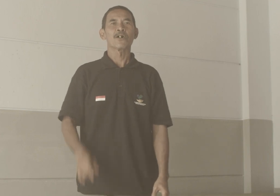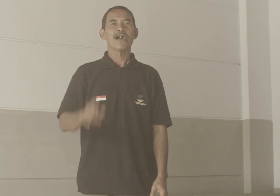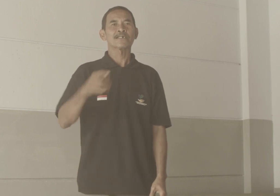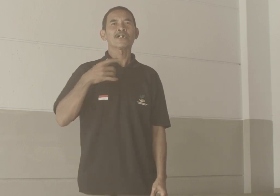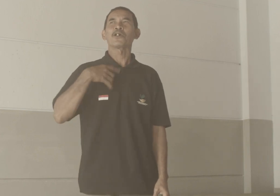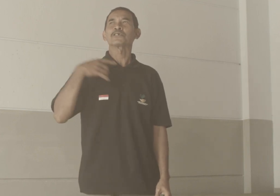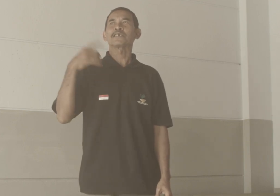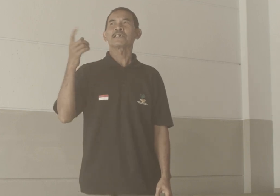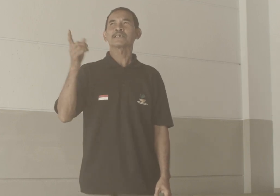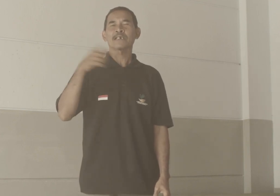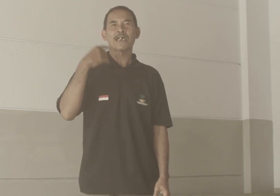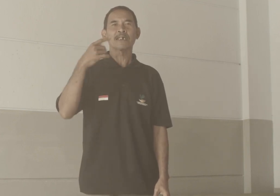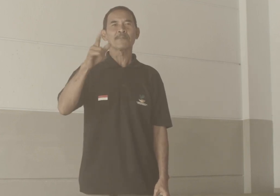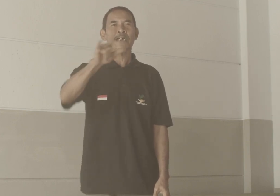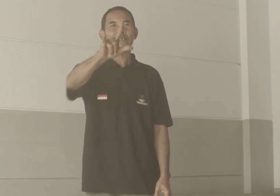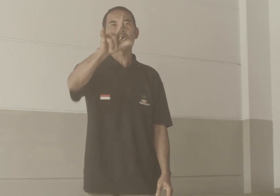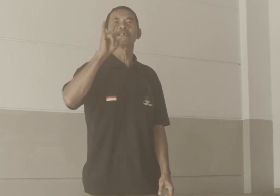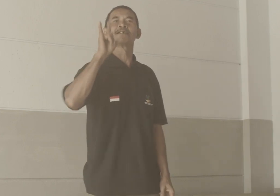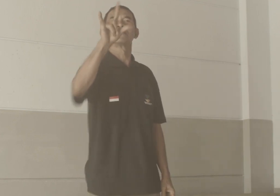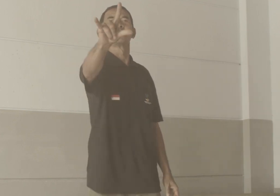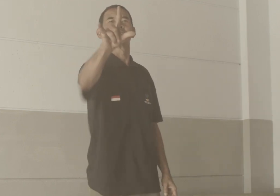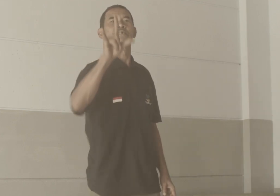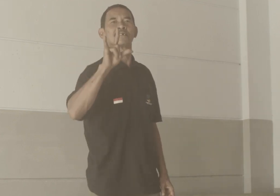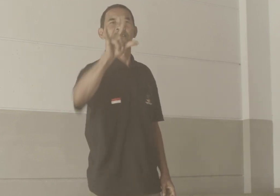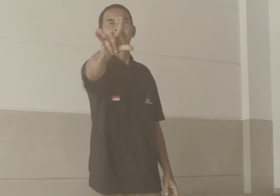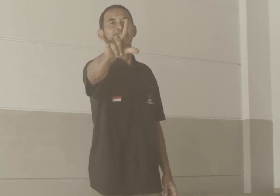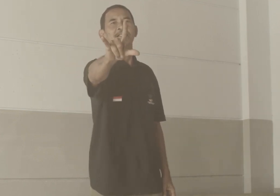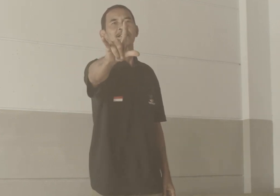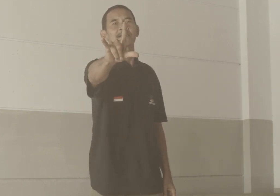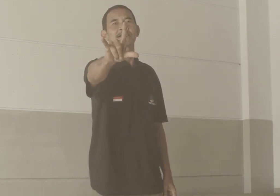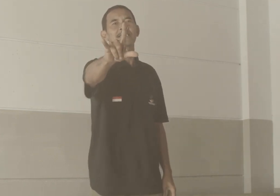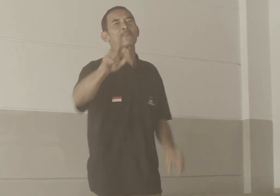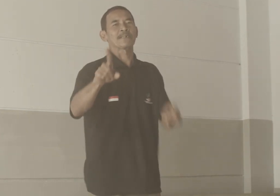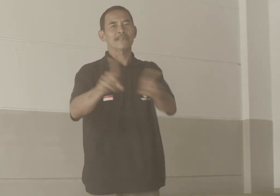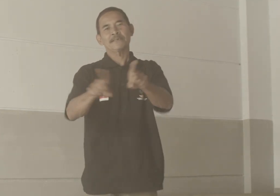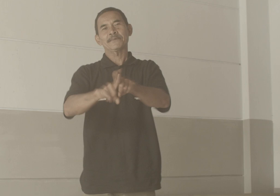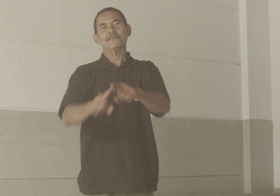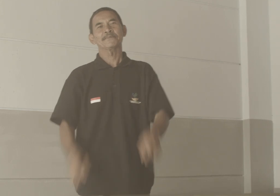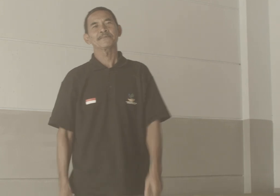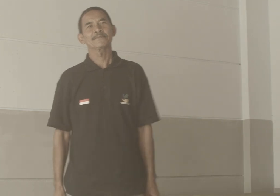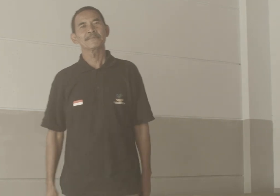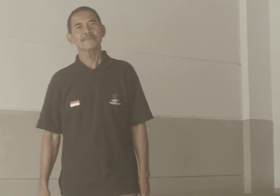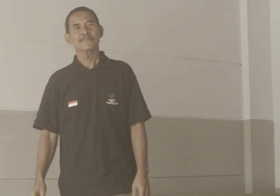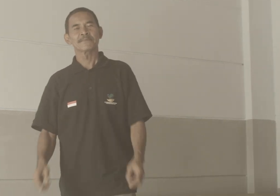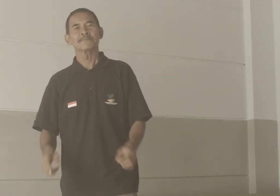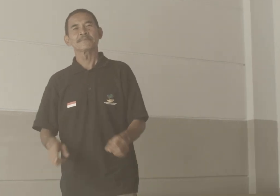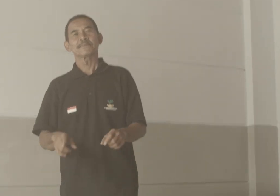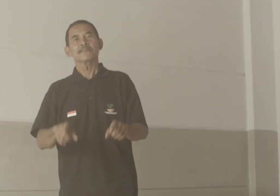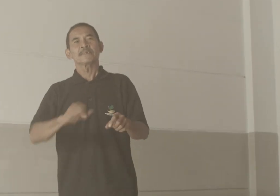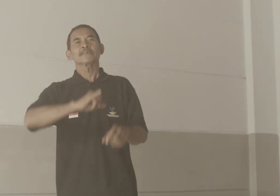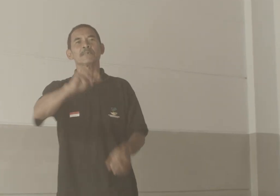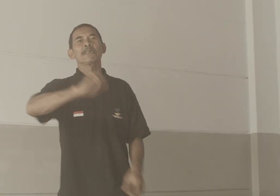Atau Sekarang ada bahasa Sama Similar